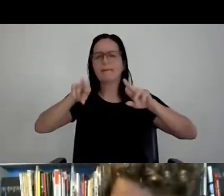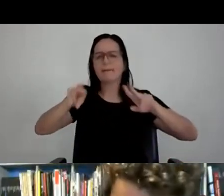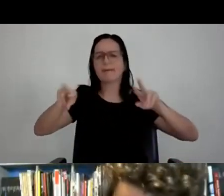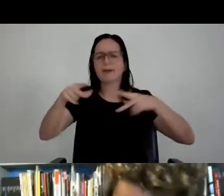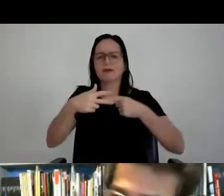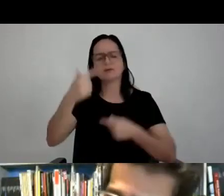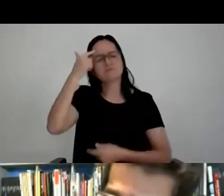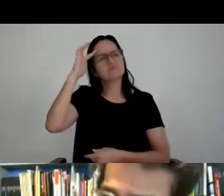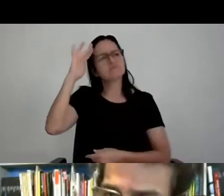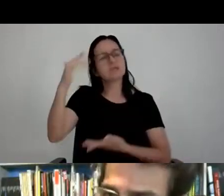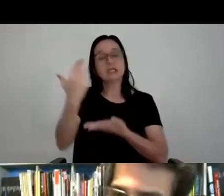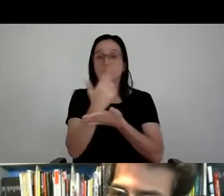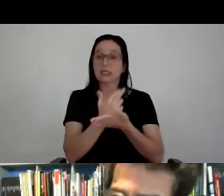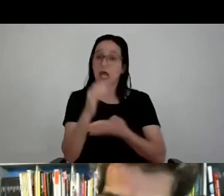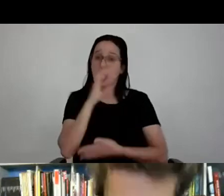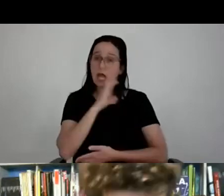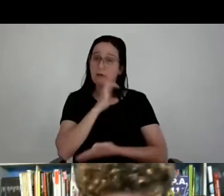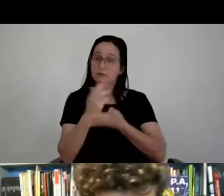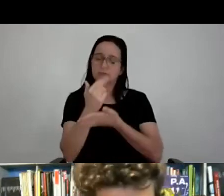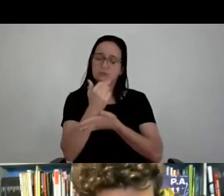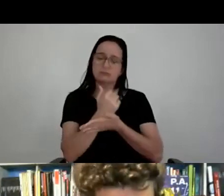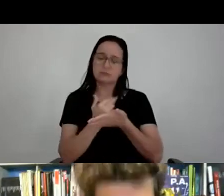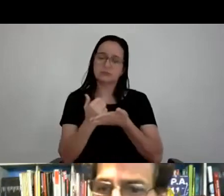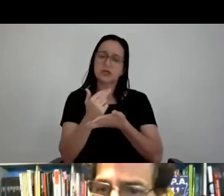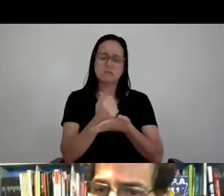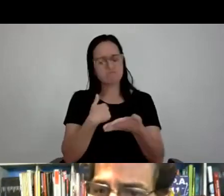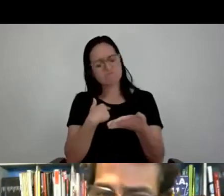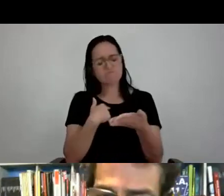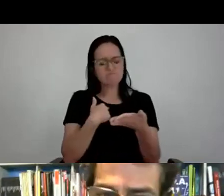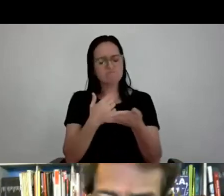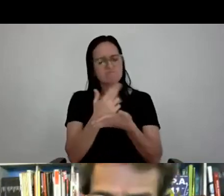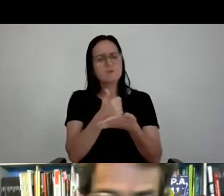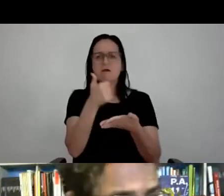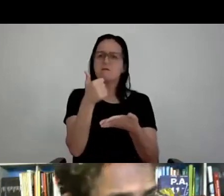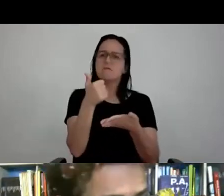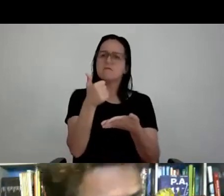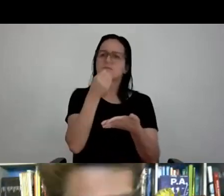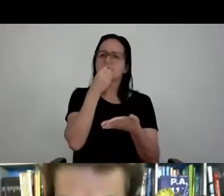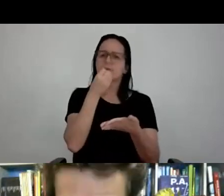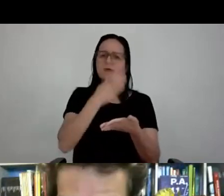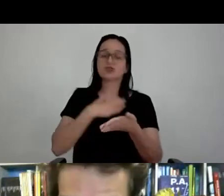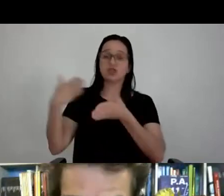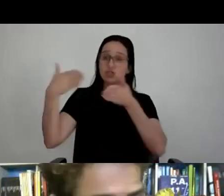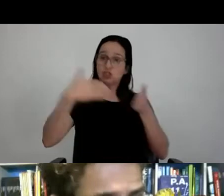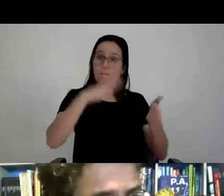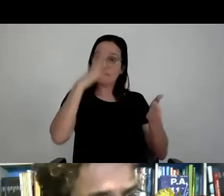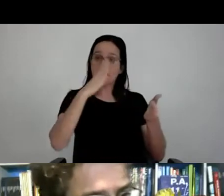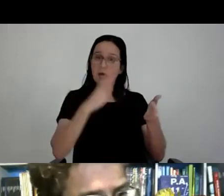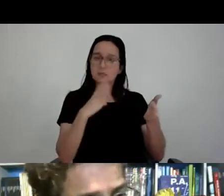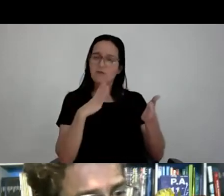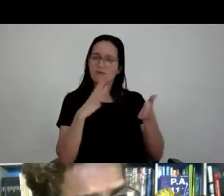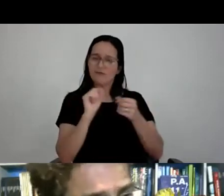aquele desenho no avião, foi muito rápido, aquilo foi um susto. Eu desenhei aquilo, falei, pô, acho que isso vai ficar legal. Cheguei no Brasil, produzimos essa imagem aí